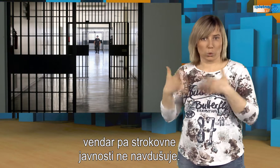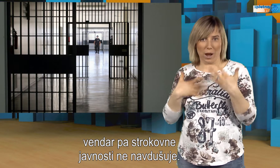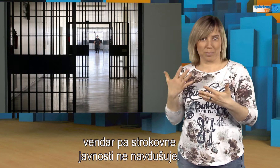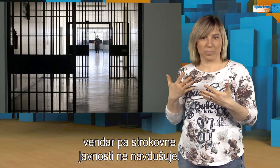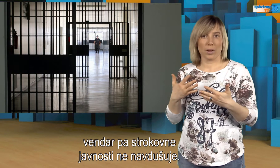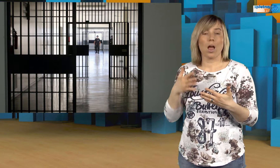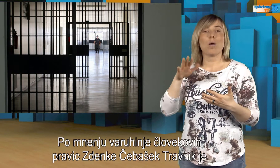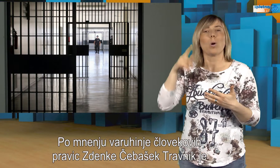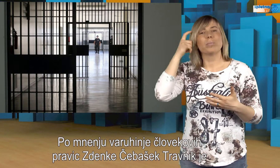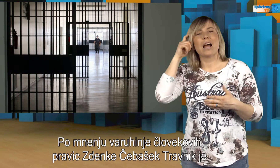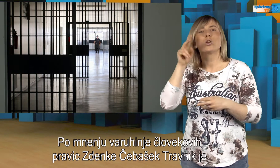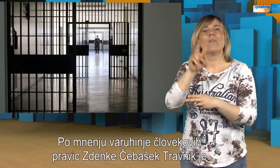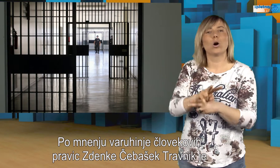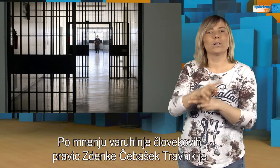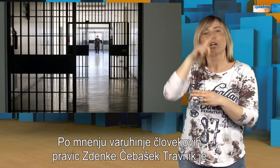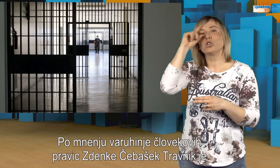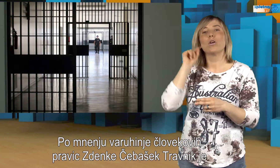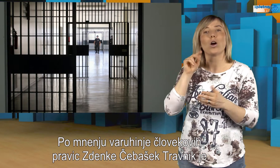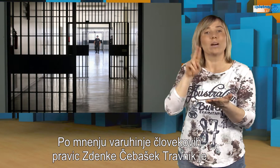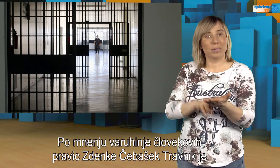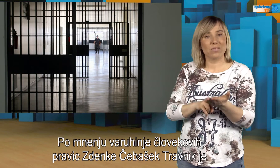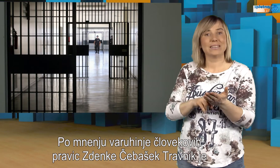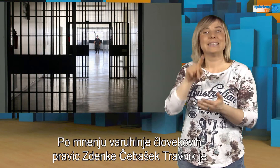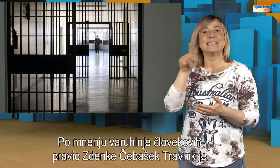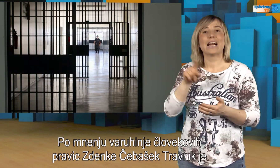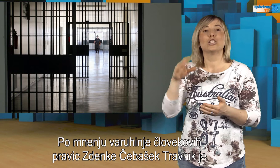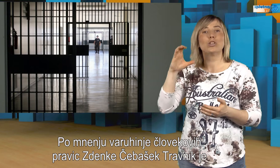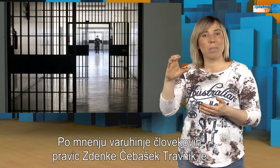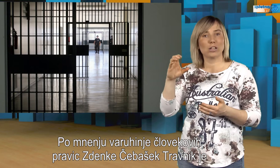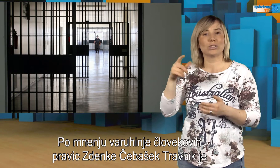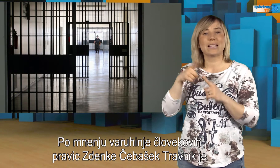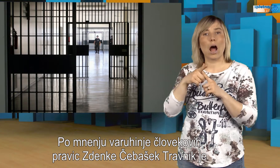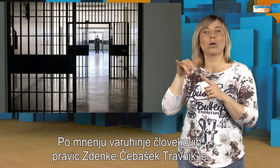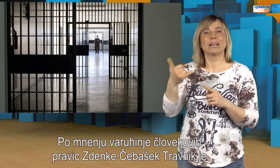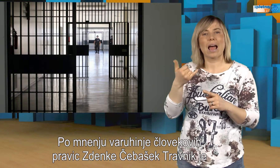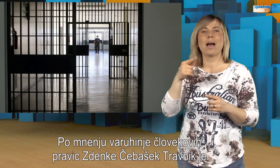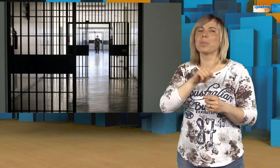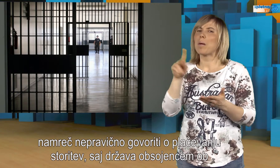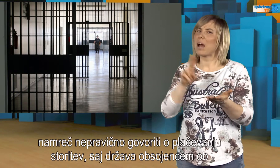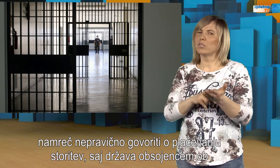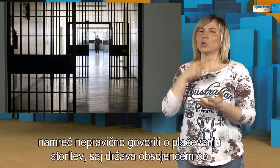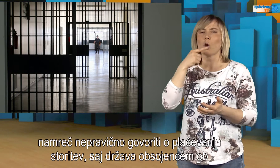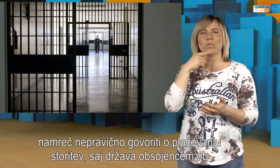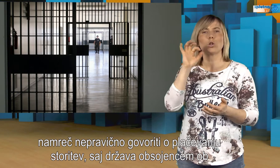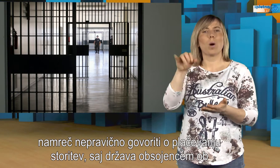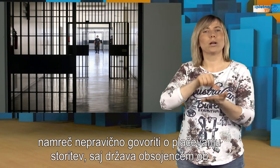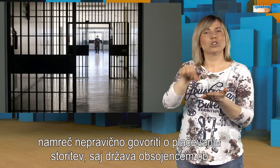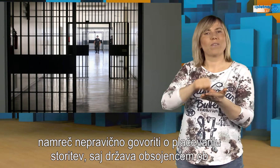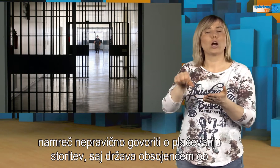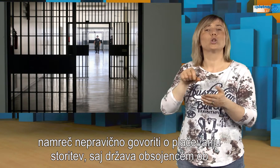Po mnenju varuhinje človekovih pravic Zdenke Čebašek-Travnik je namreč nepravično govoriti o plačevanju storitev,